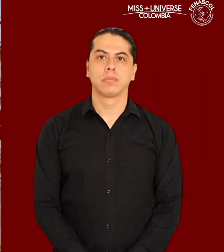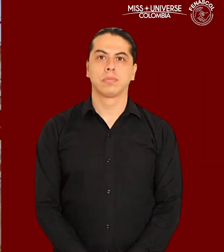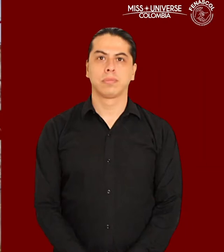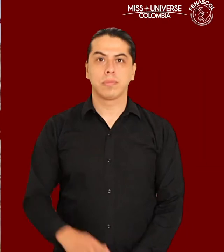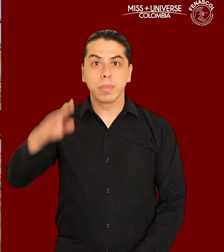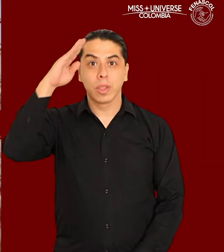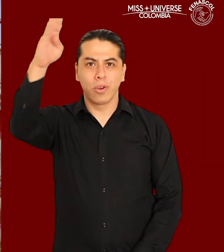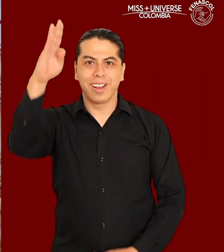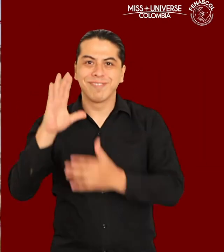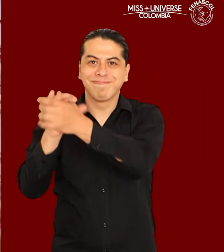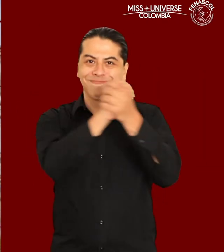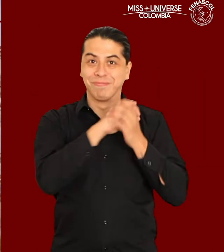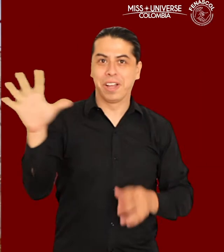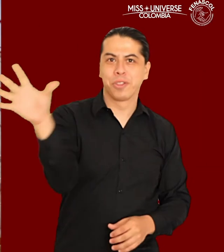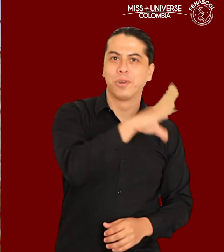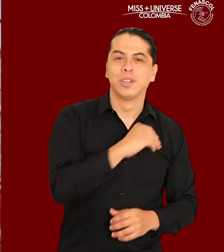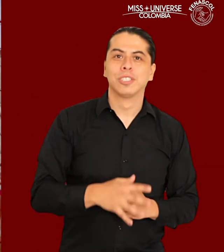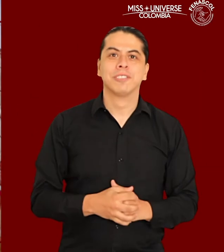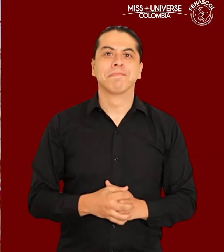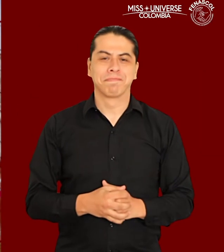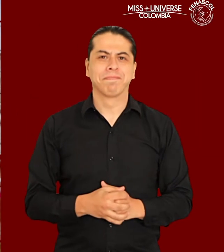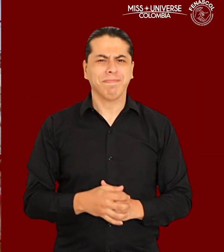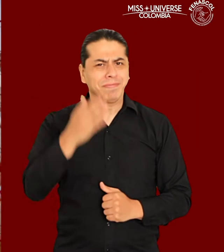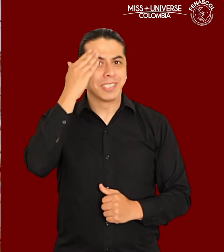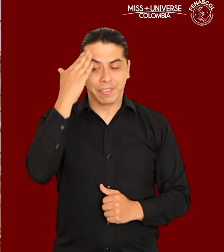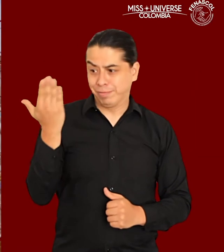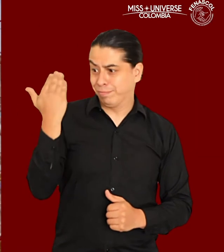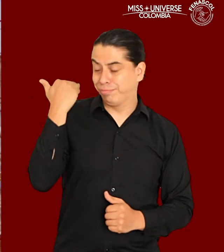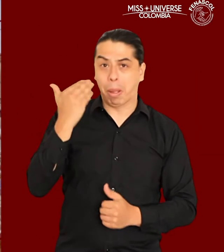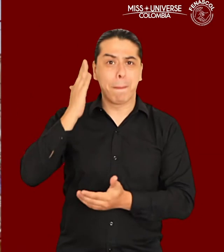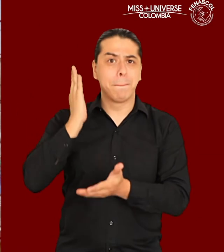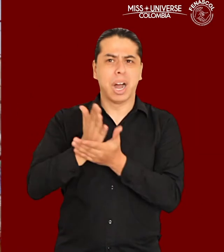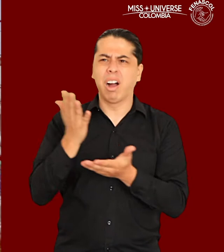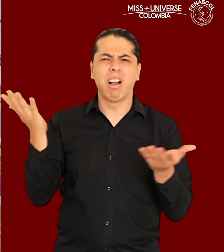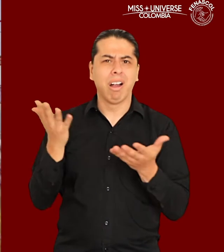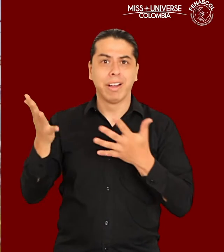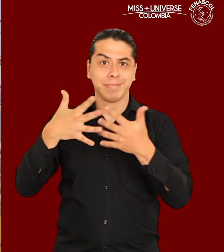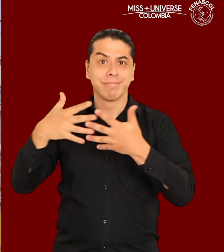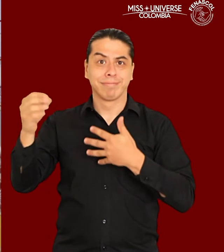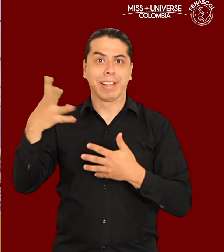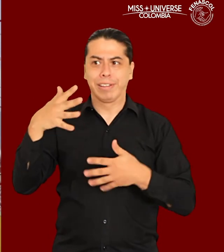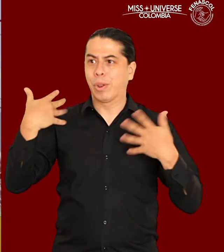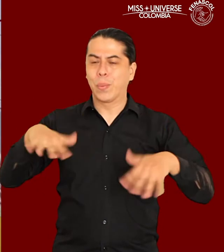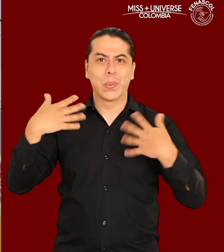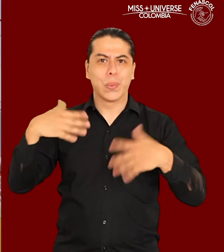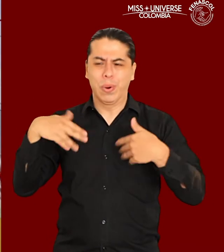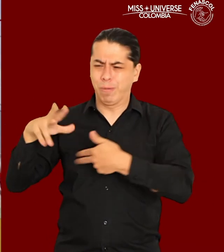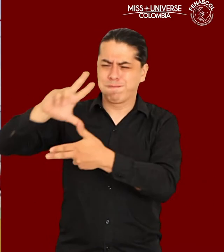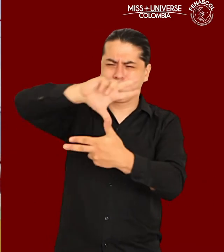Hola, un saludo para todos. Ustedes saben que hace poco San Andrés fue afectado por el paso del